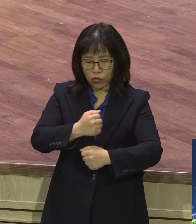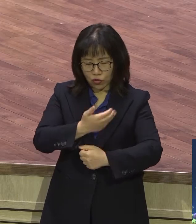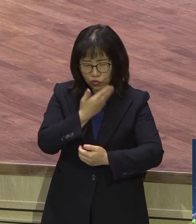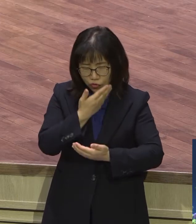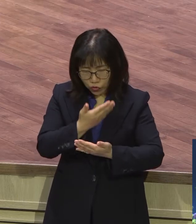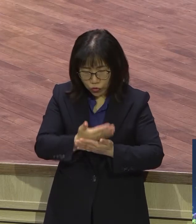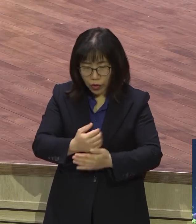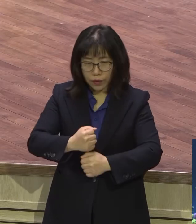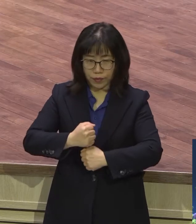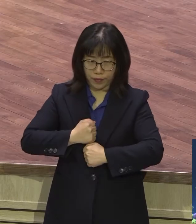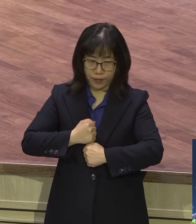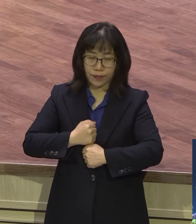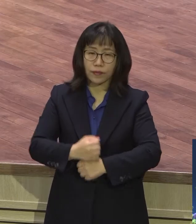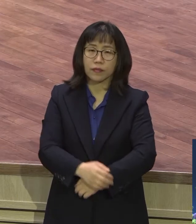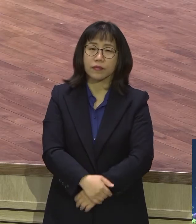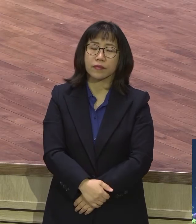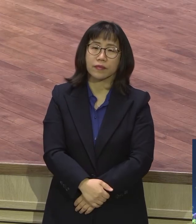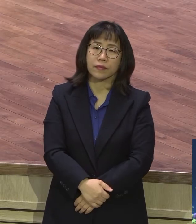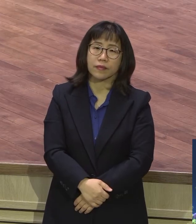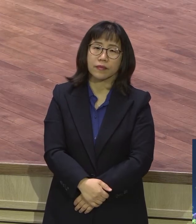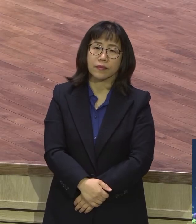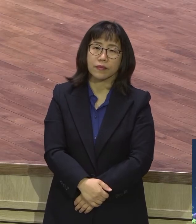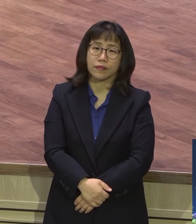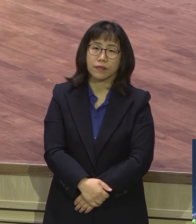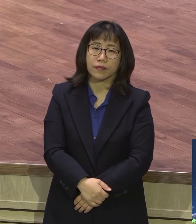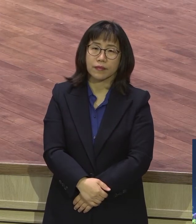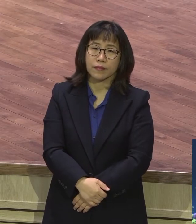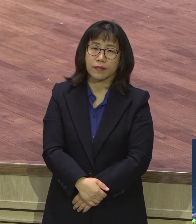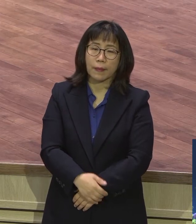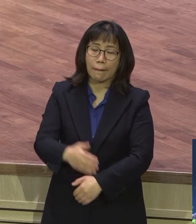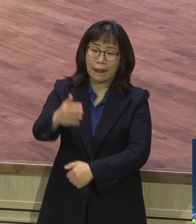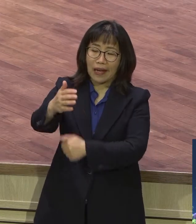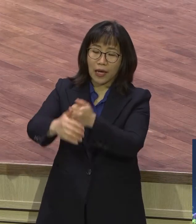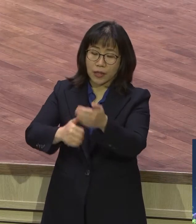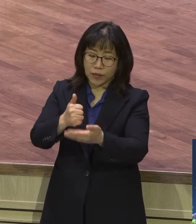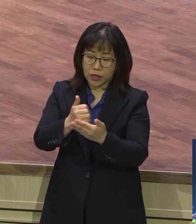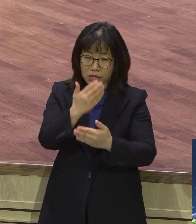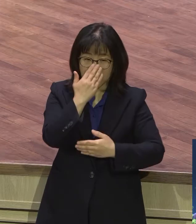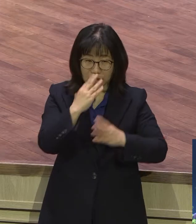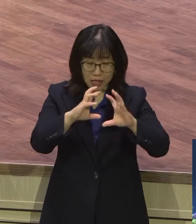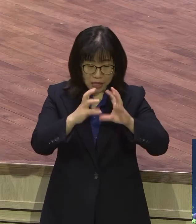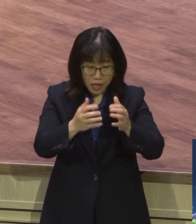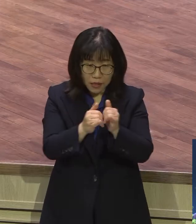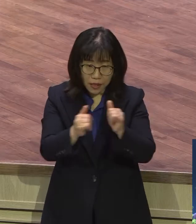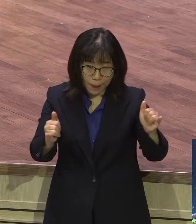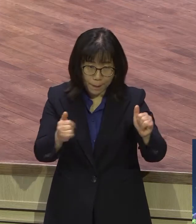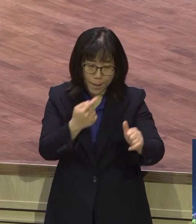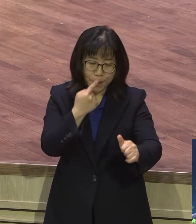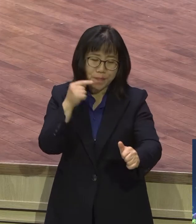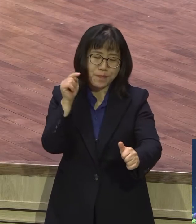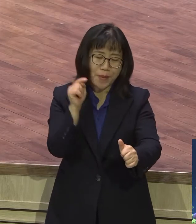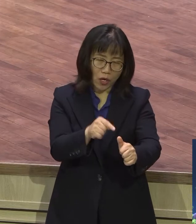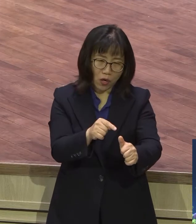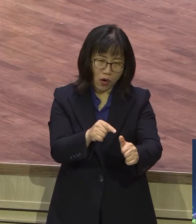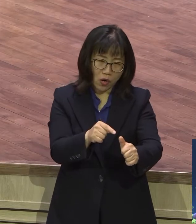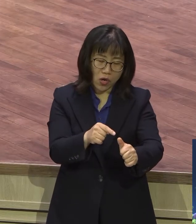된다. 오늘 본문 말씀을 통해서 하나님께서 이스라엘 백성들에게 왜 새해 절귀를 매년